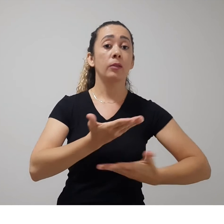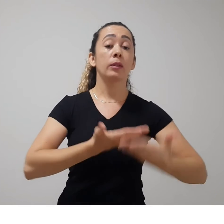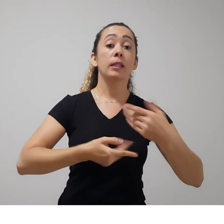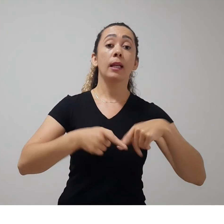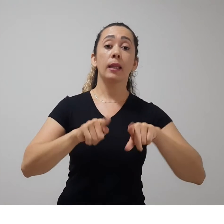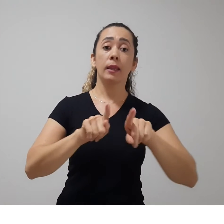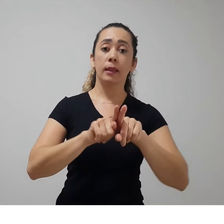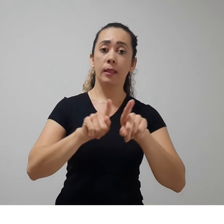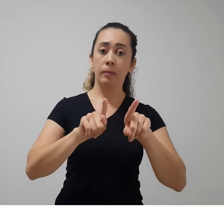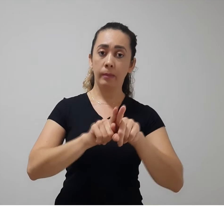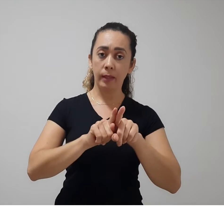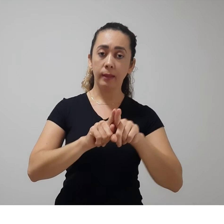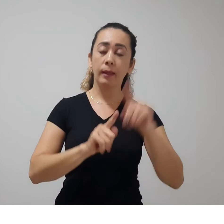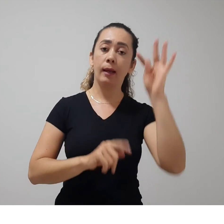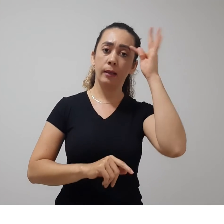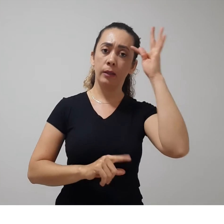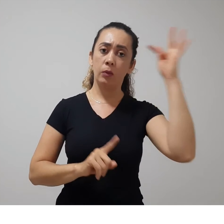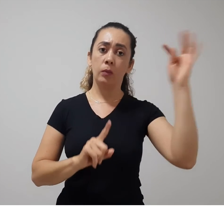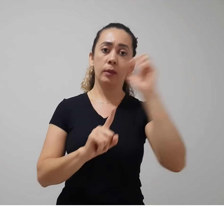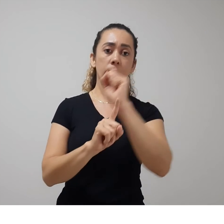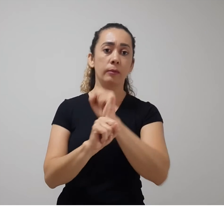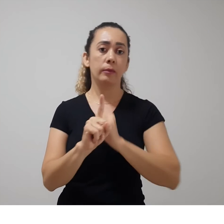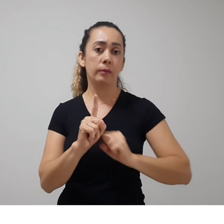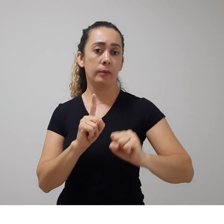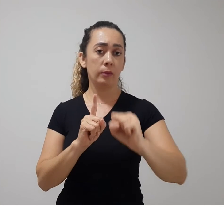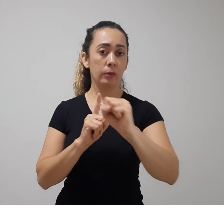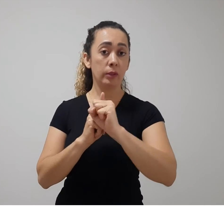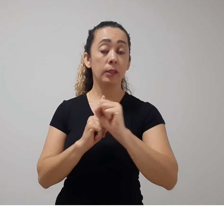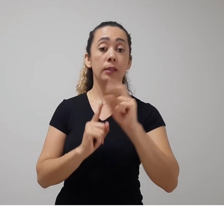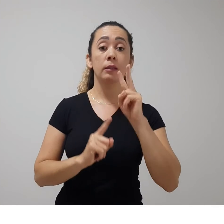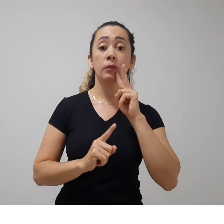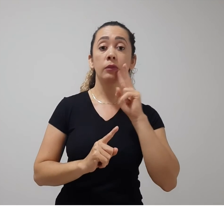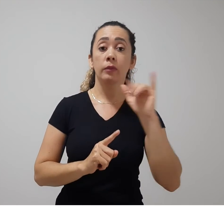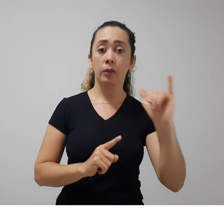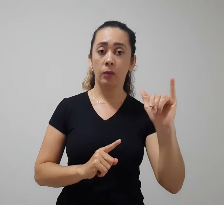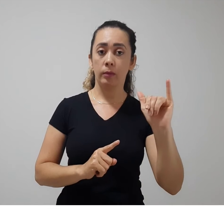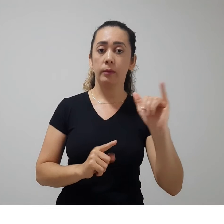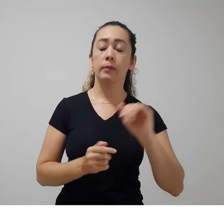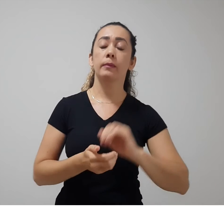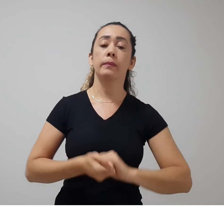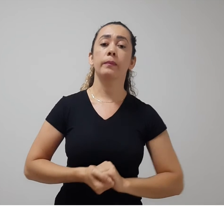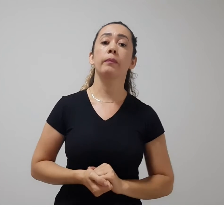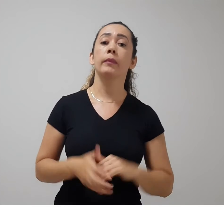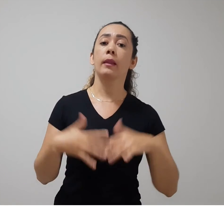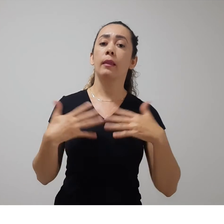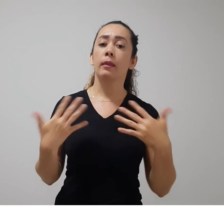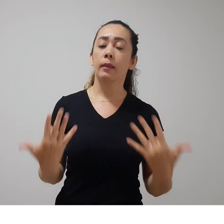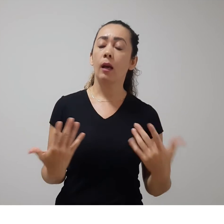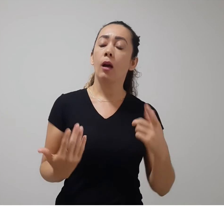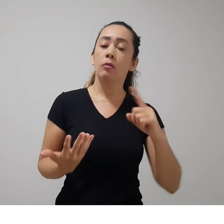sócio-interacionista, que é a teoria de bigotes, do Levi-Vigotes. Essas são teorias também